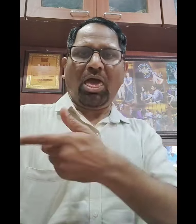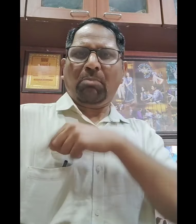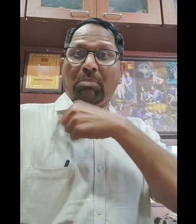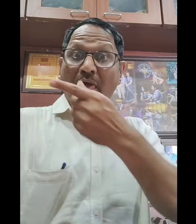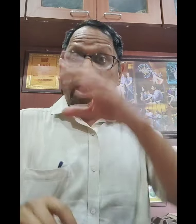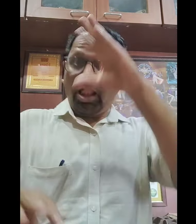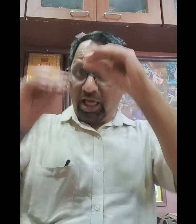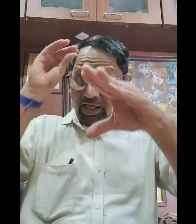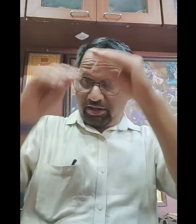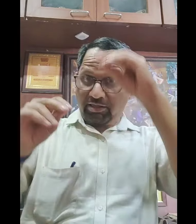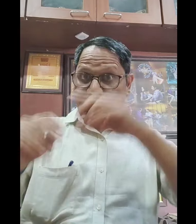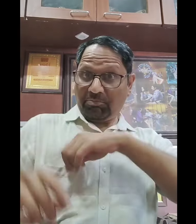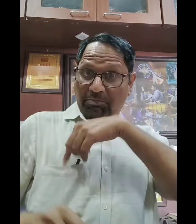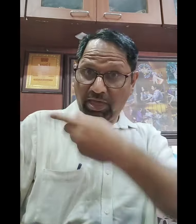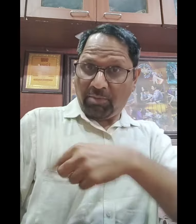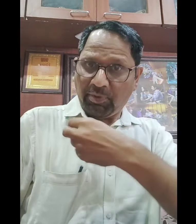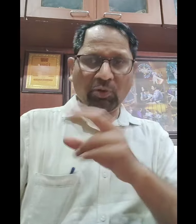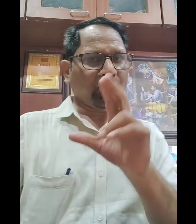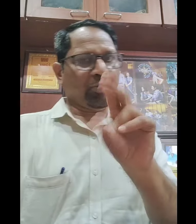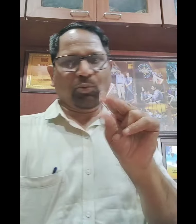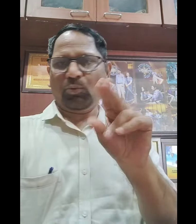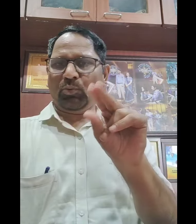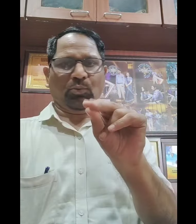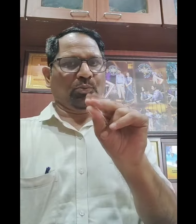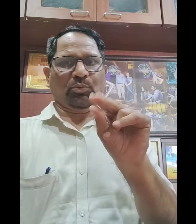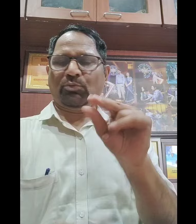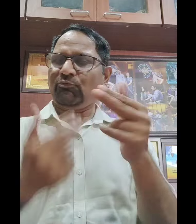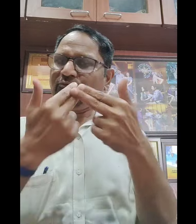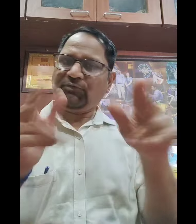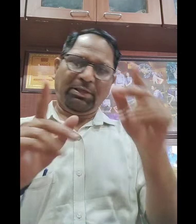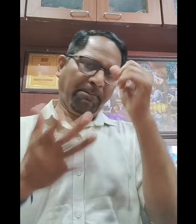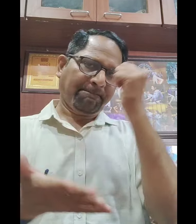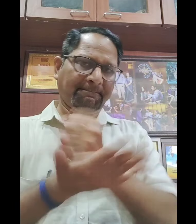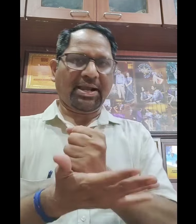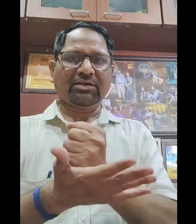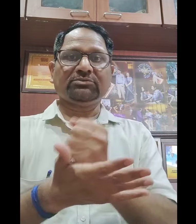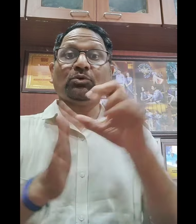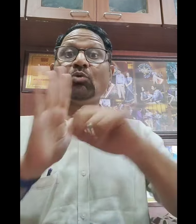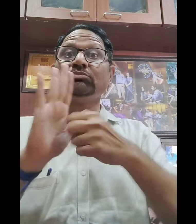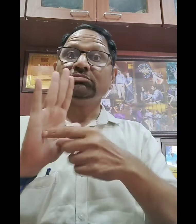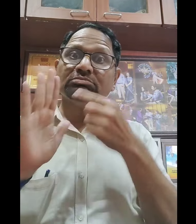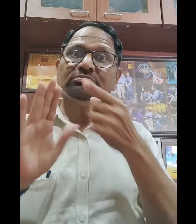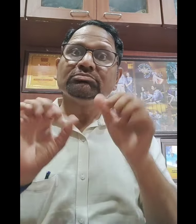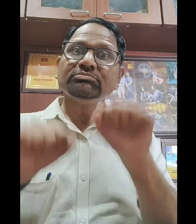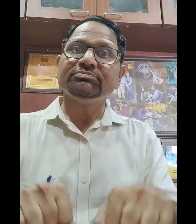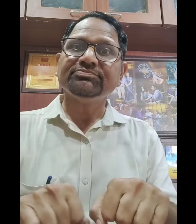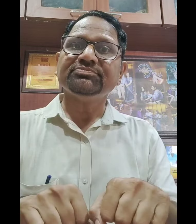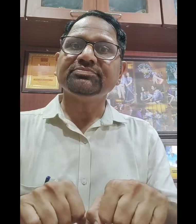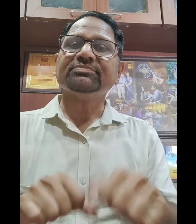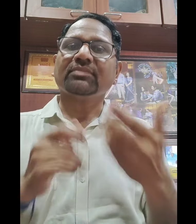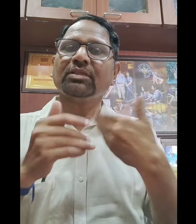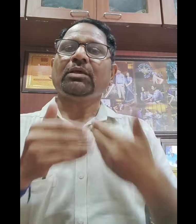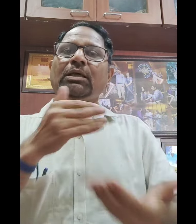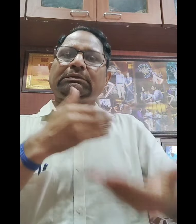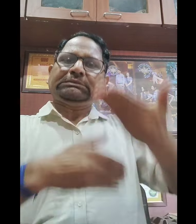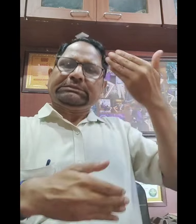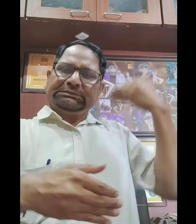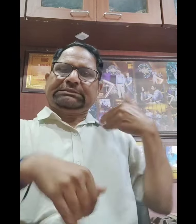मुख बदिरों को पैसा खर्चा करना नहीं अवशक है सम्मिधान इसके लिए आपको